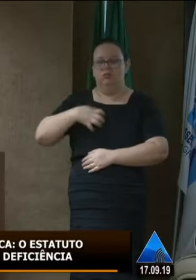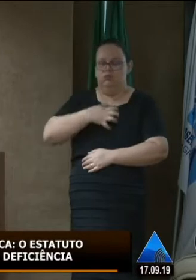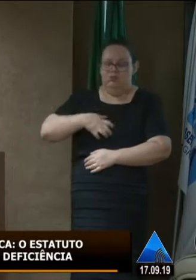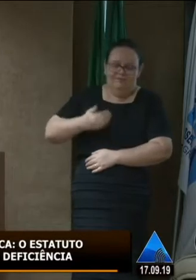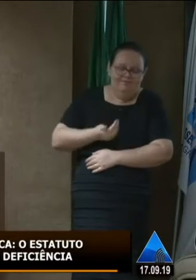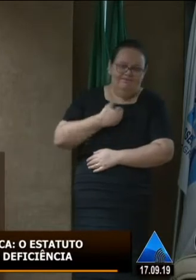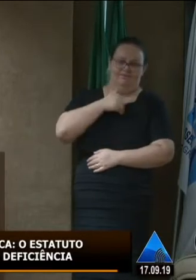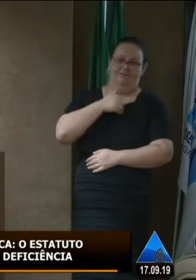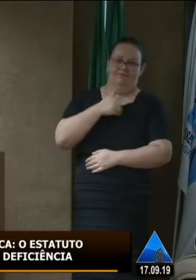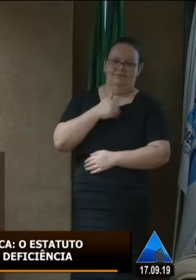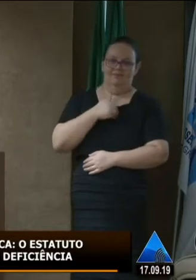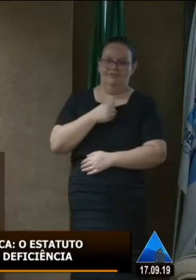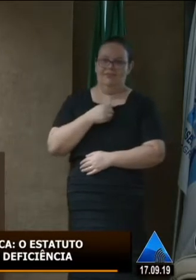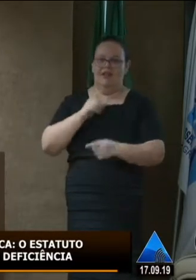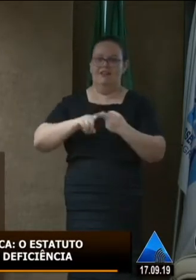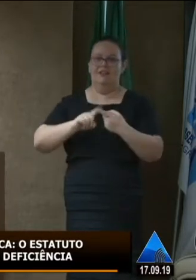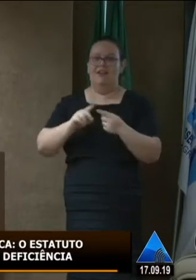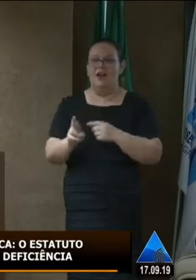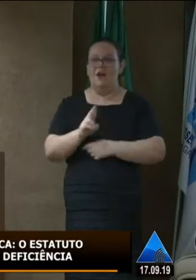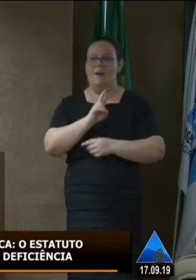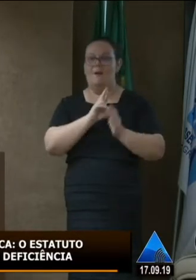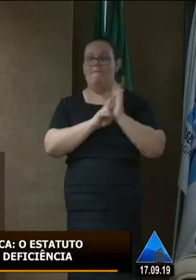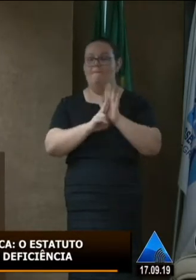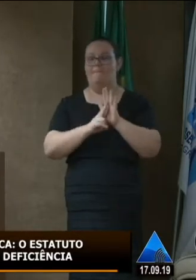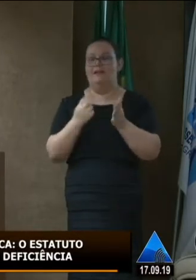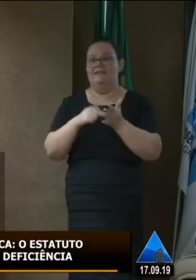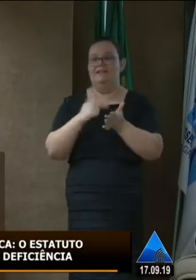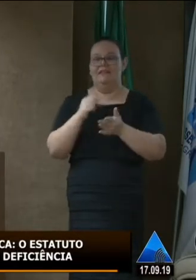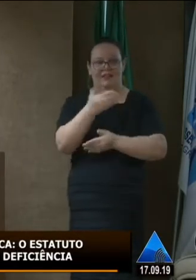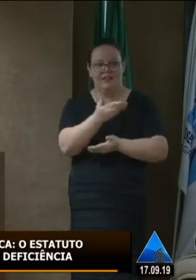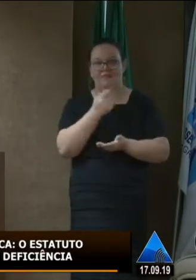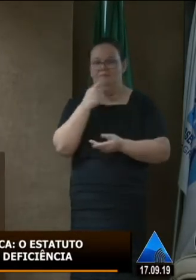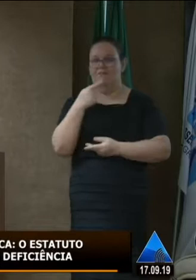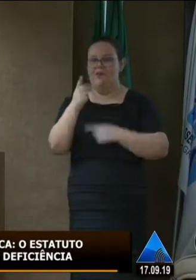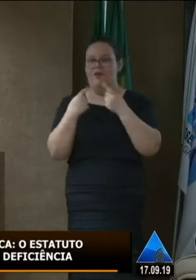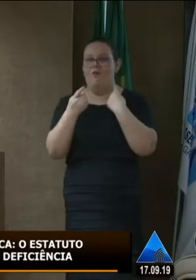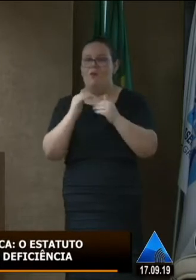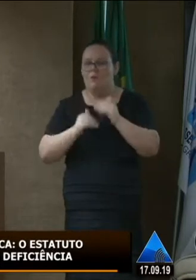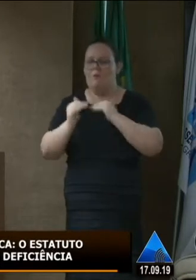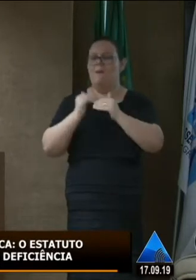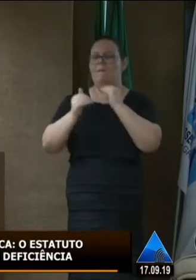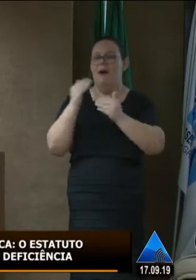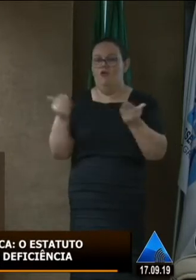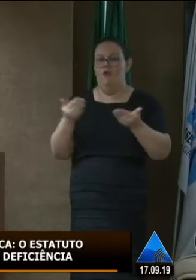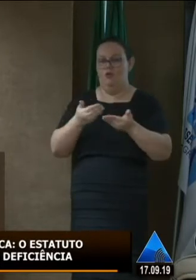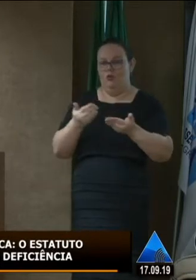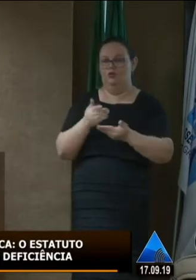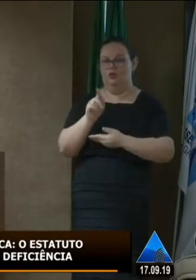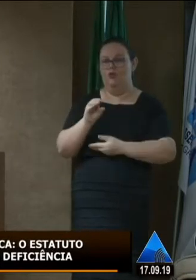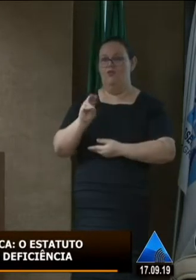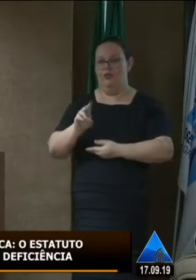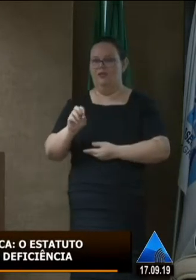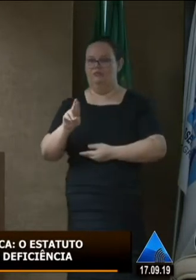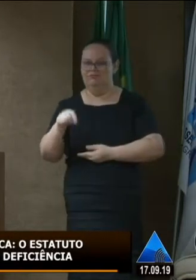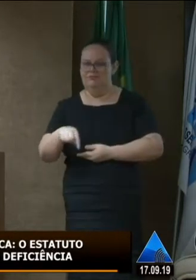quanto a representante da Secretaria da Educação falou dos avanços que hoje o governo do Estado tem,